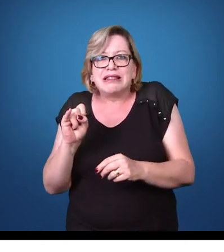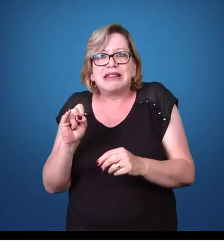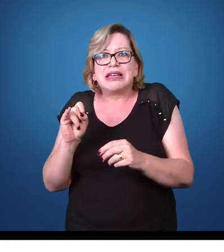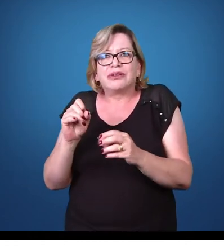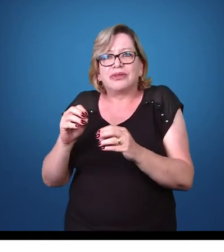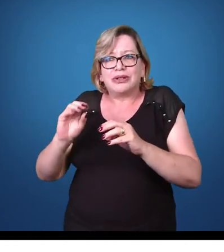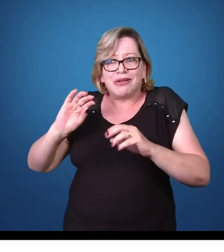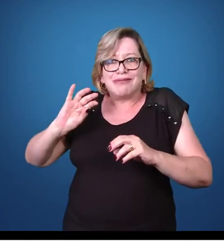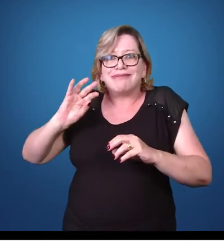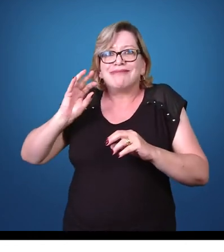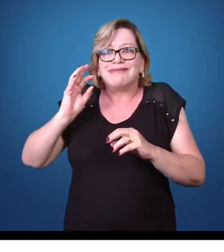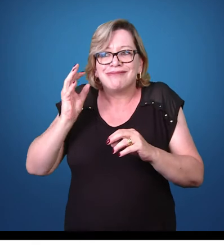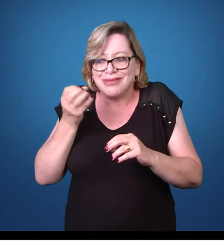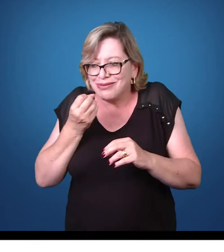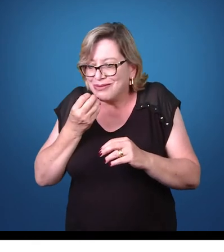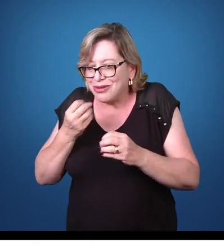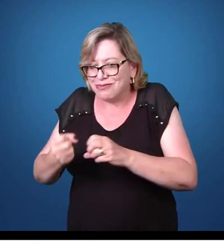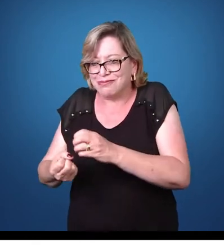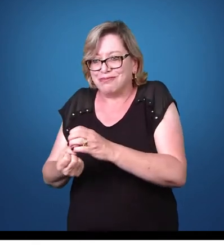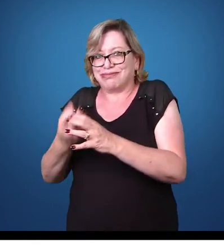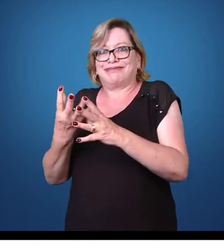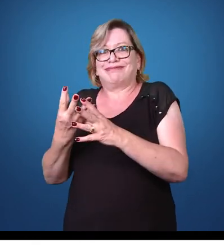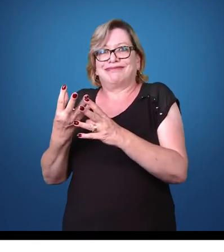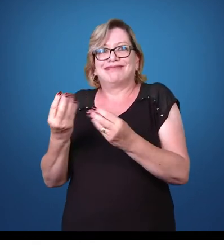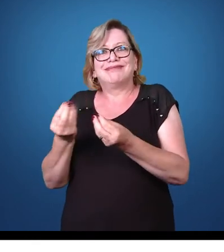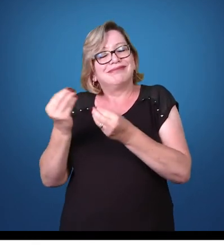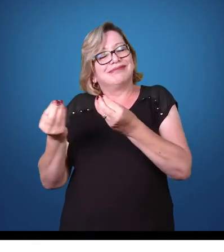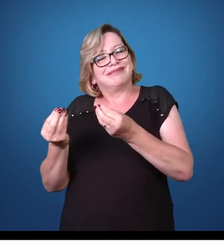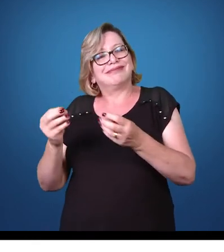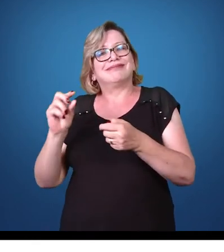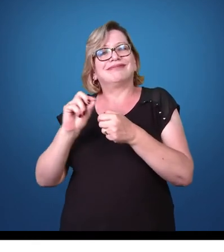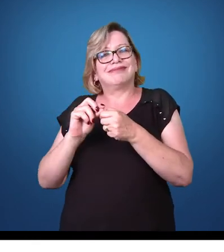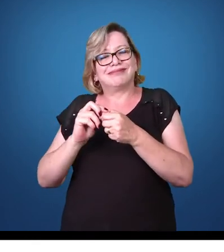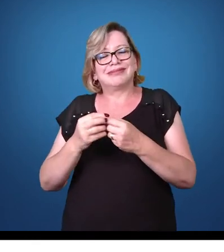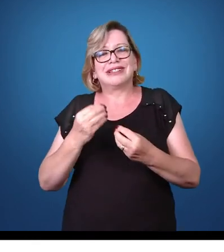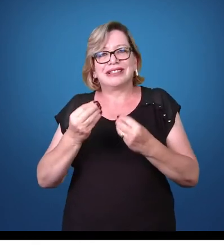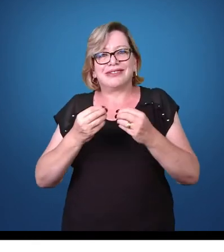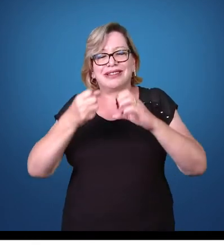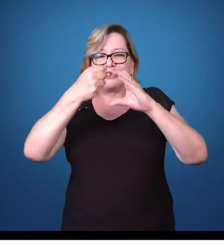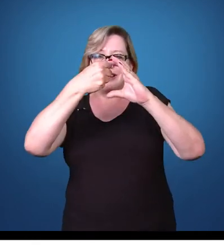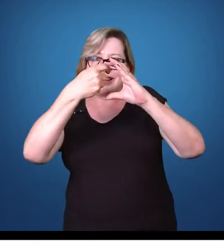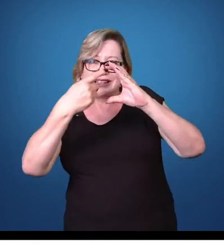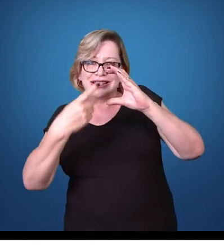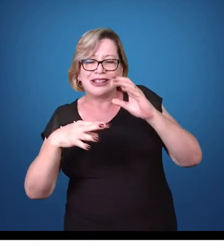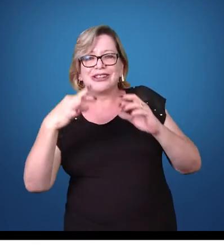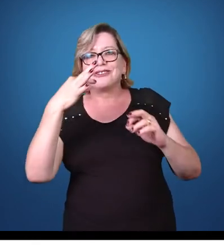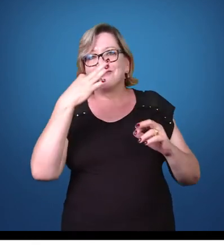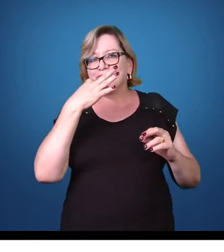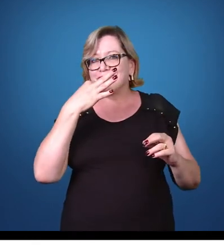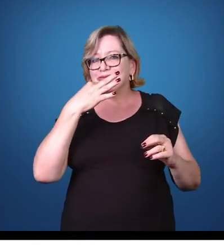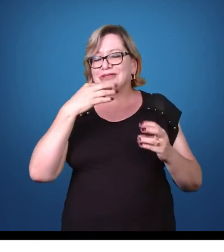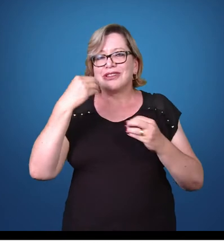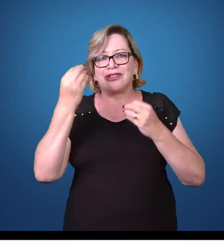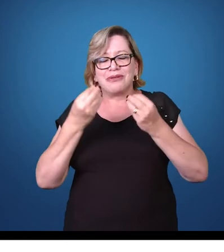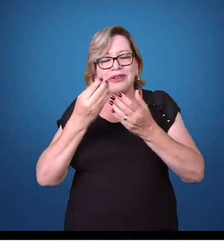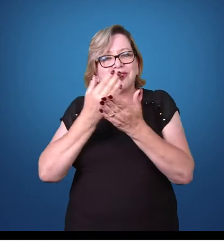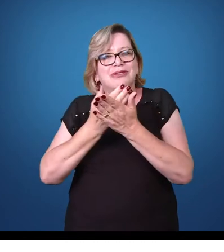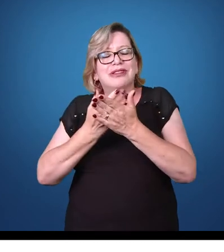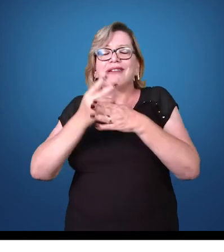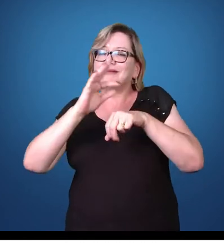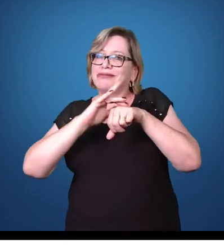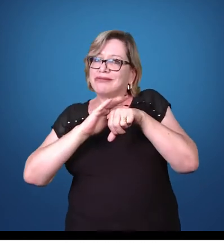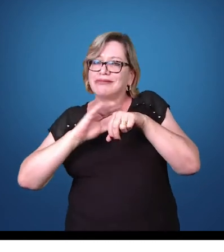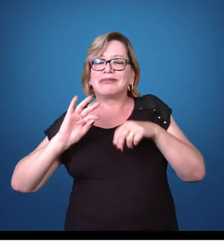condições ótimas, eclodir. Bom, sabendo dessas características dos protozoários, nós podemos iniciar o estudo das suas doenças,